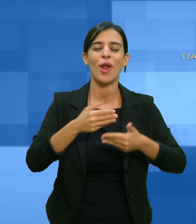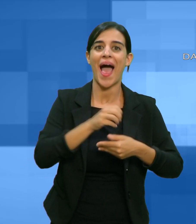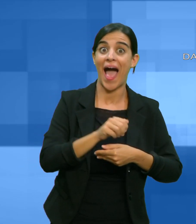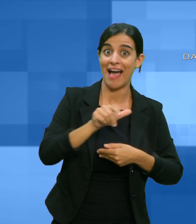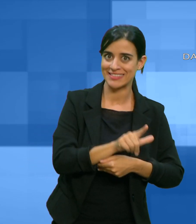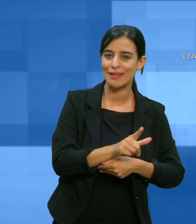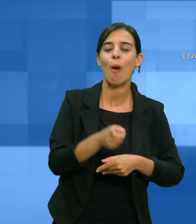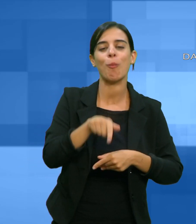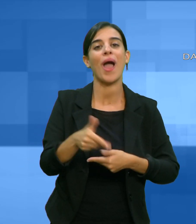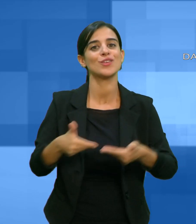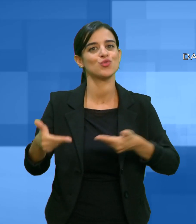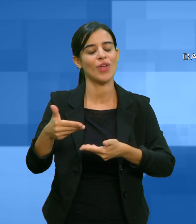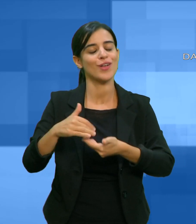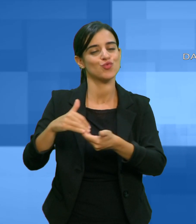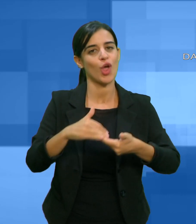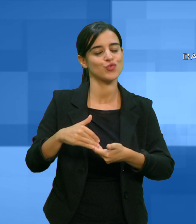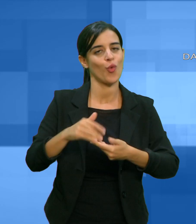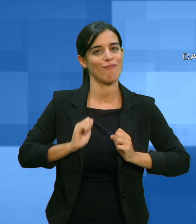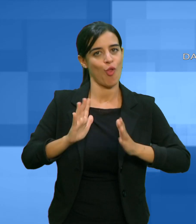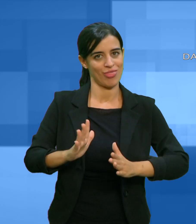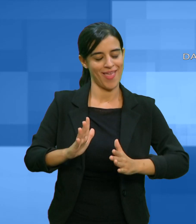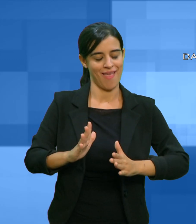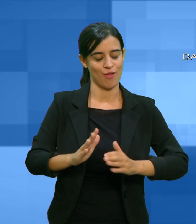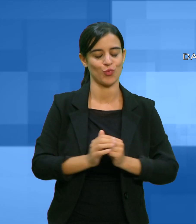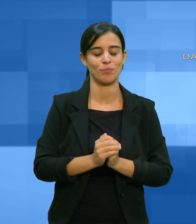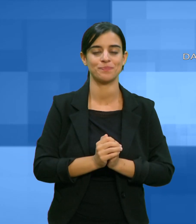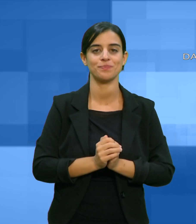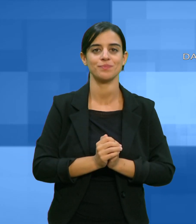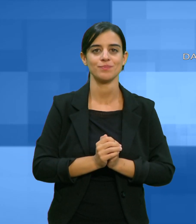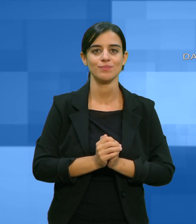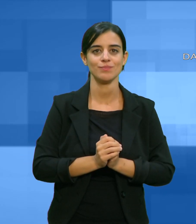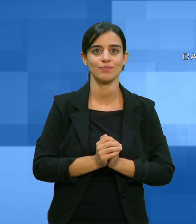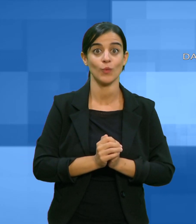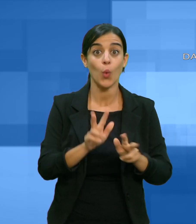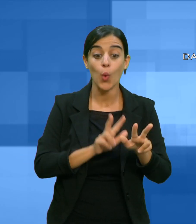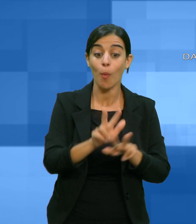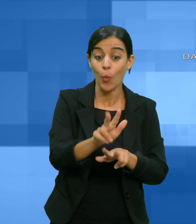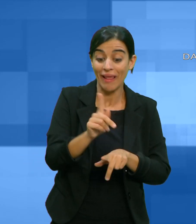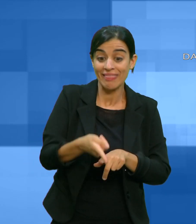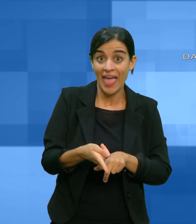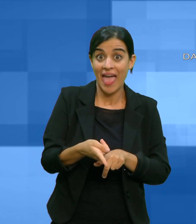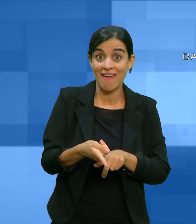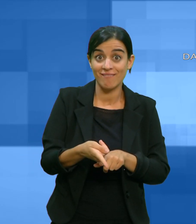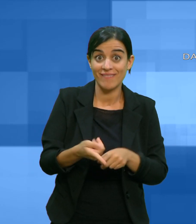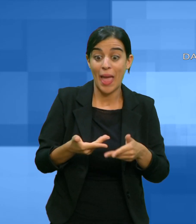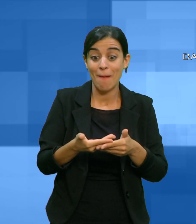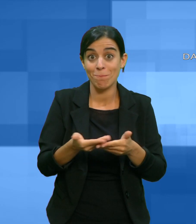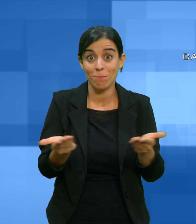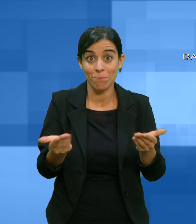comune pubblicherà un bando per selezionare l'operatore che curerà contenuti